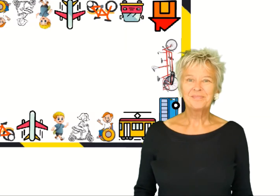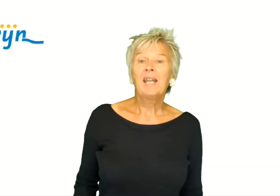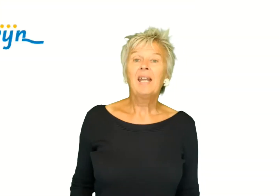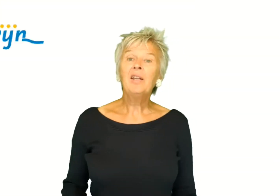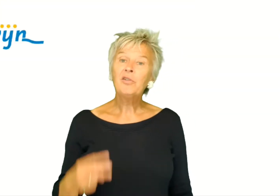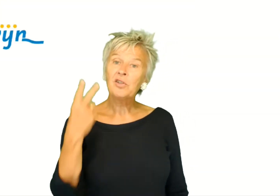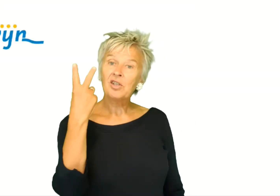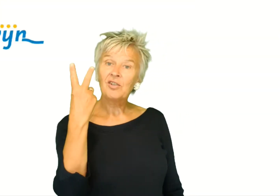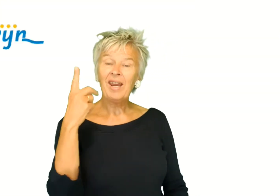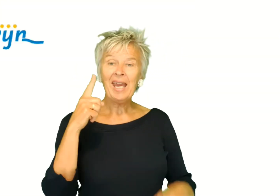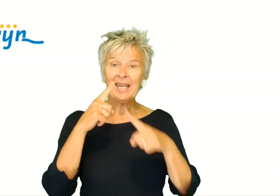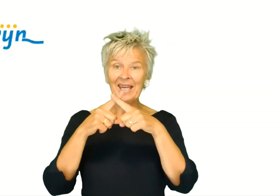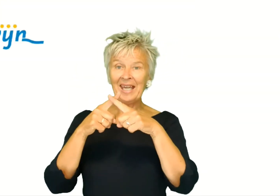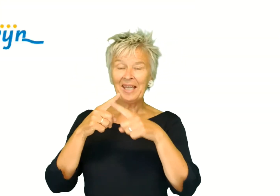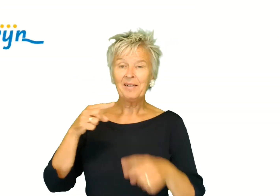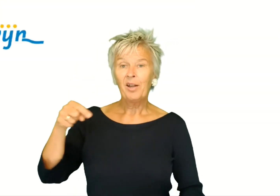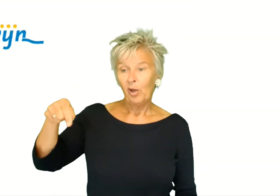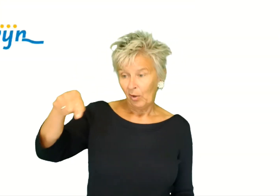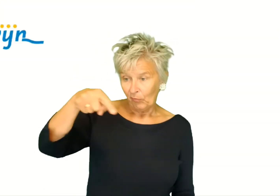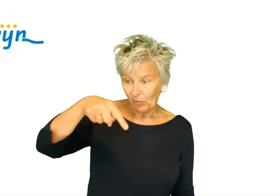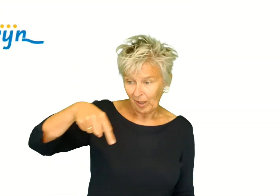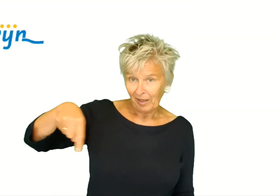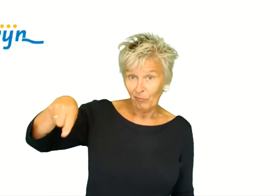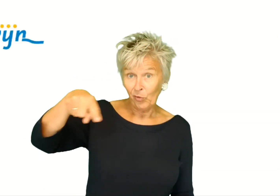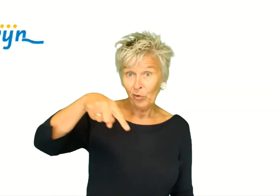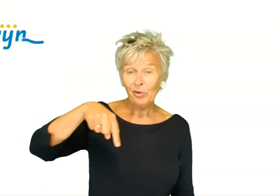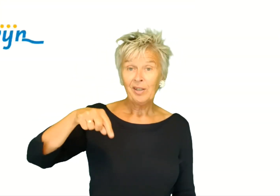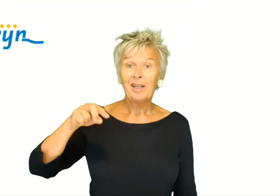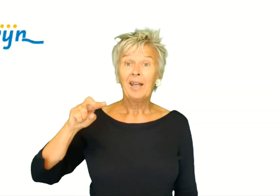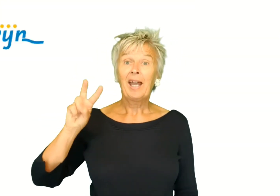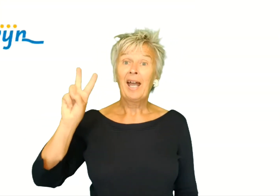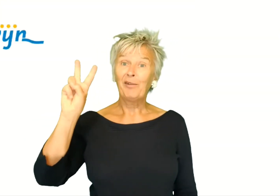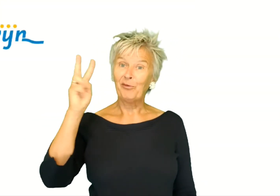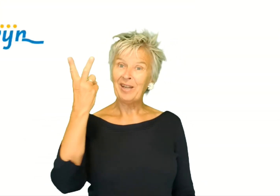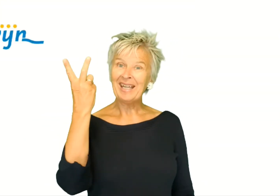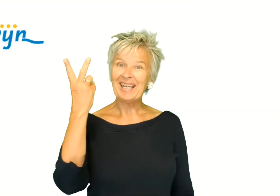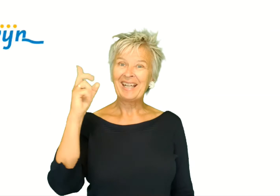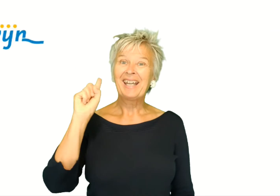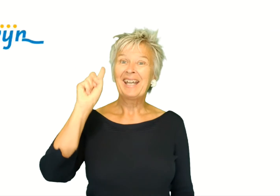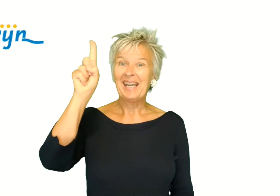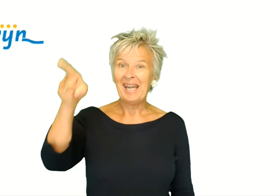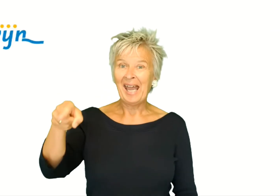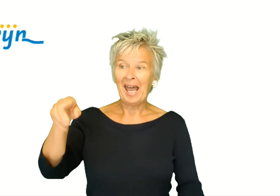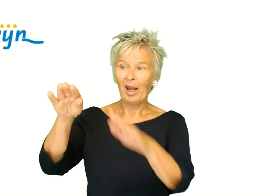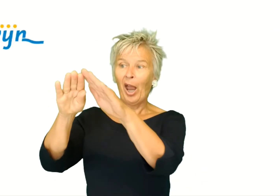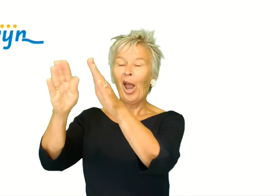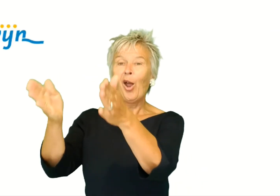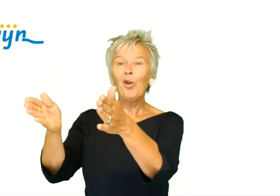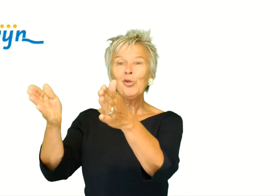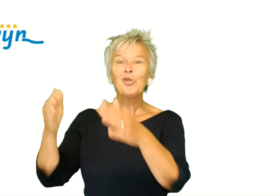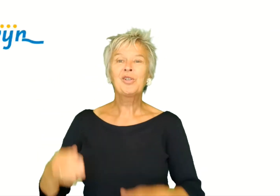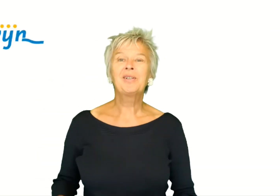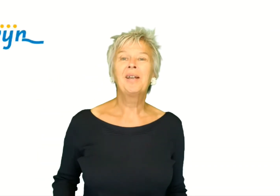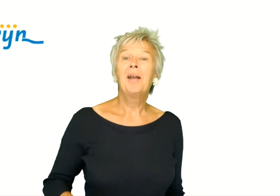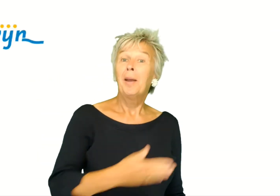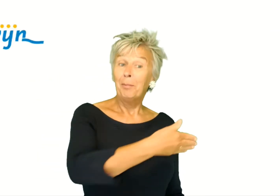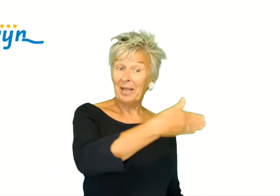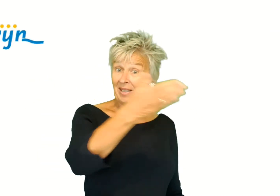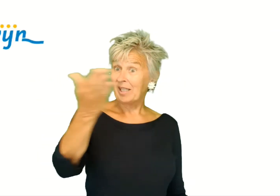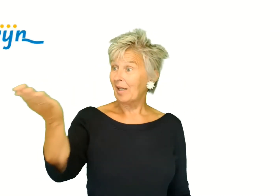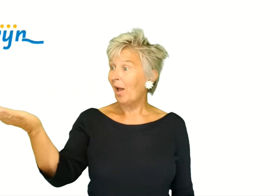Met dan twee keer. We gaan weer naar huis.